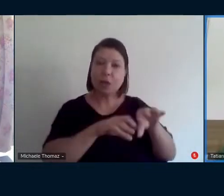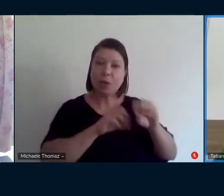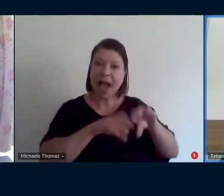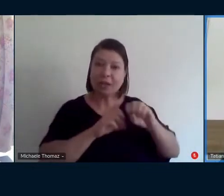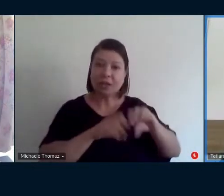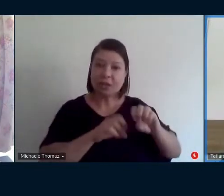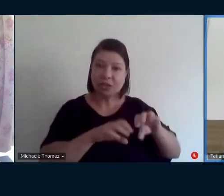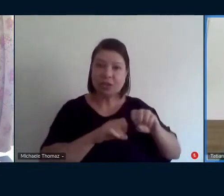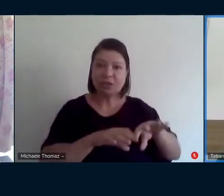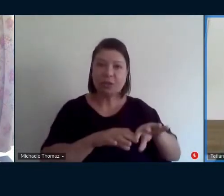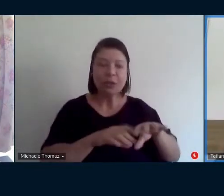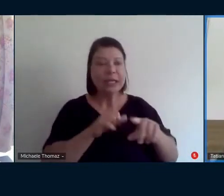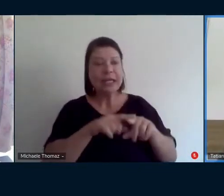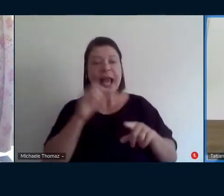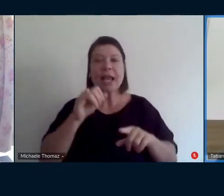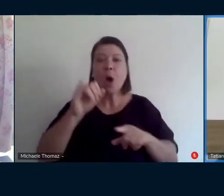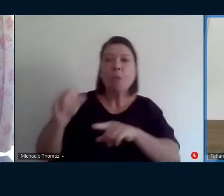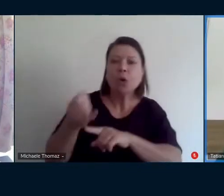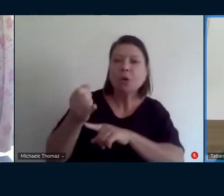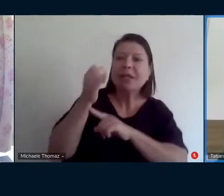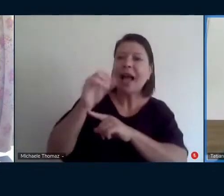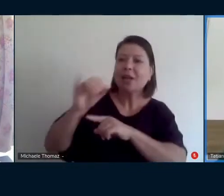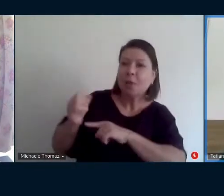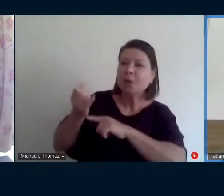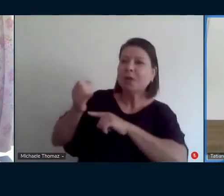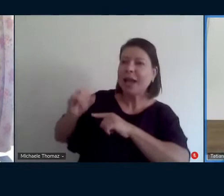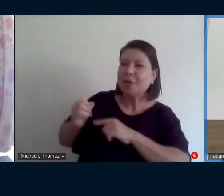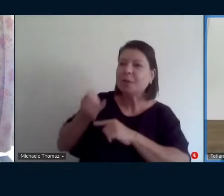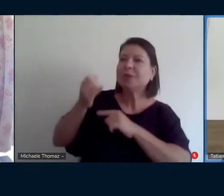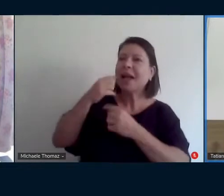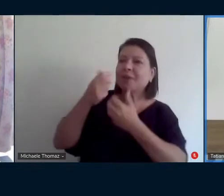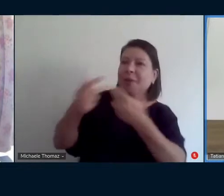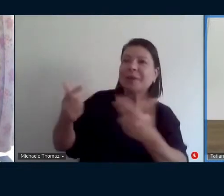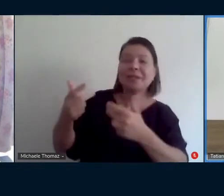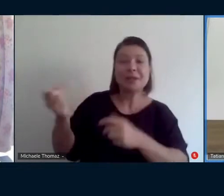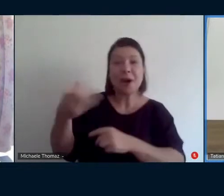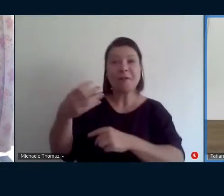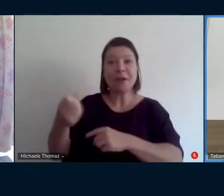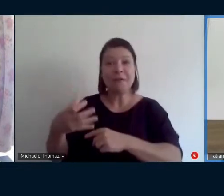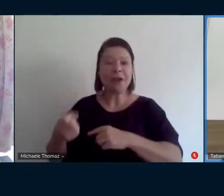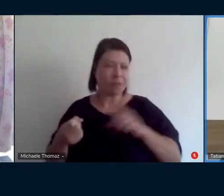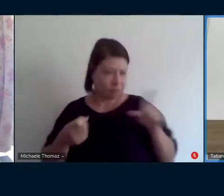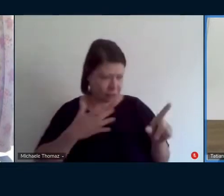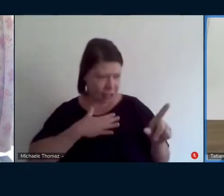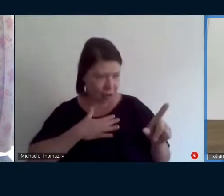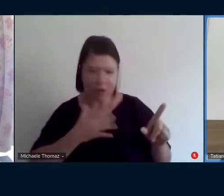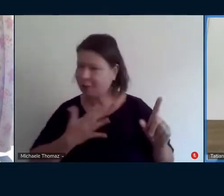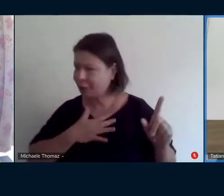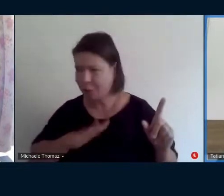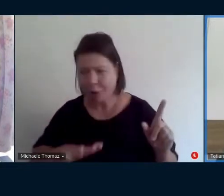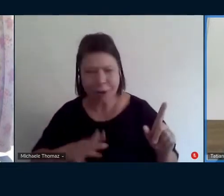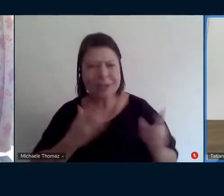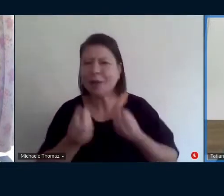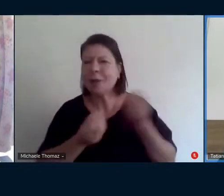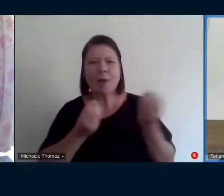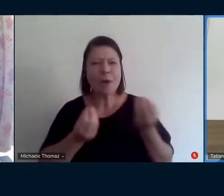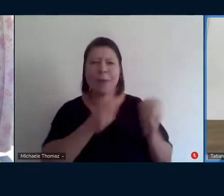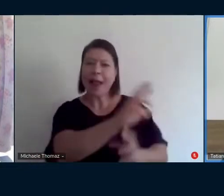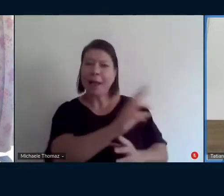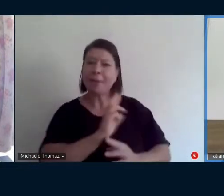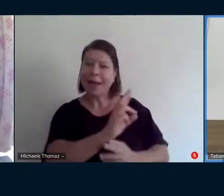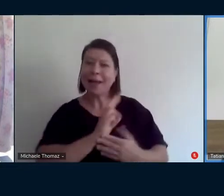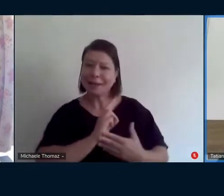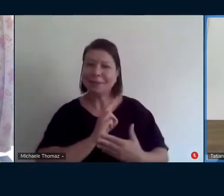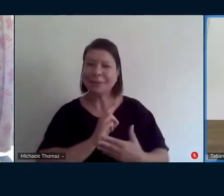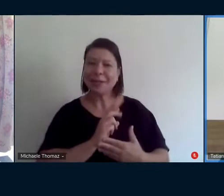tudo o que tem, né, e vai oferecendo e ela vai falando, isso me cabe, isso não cabe, tá legal, igual ela me ensinou, né, ela